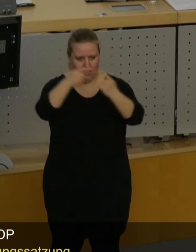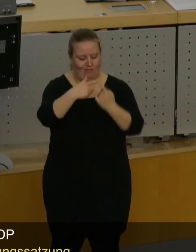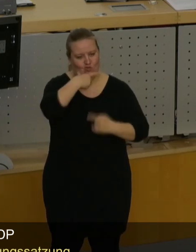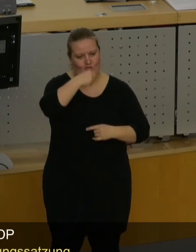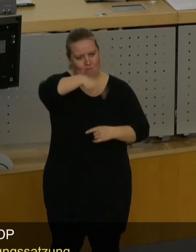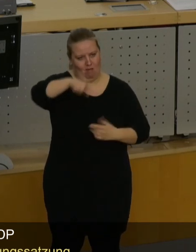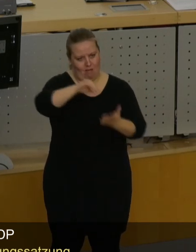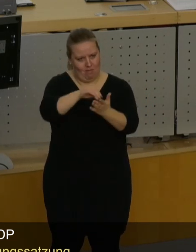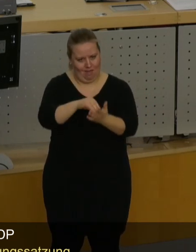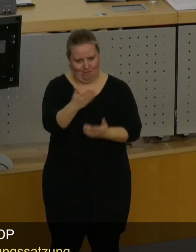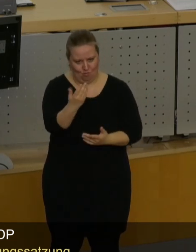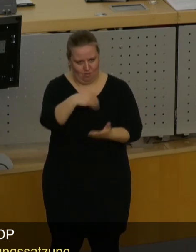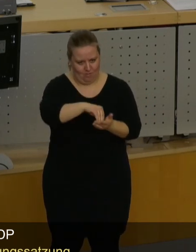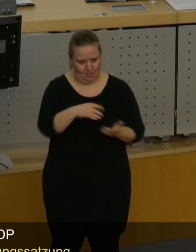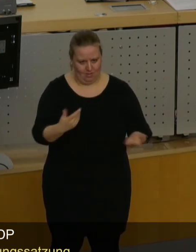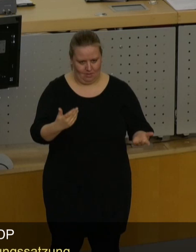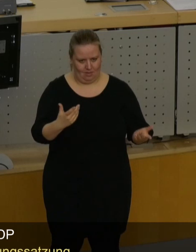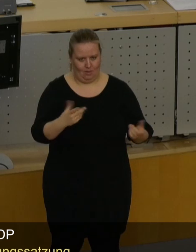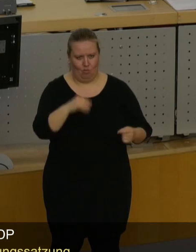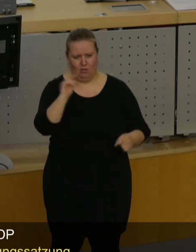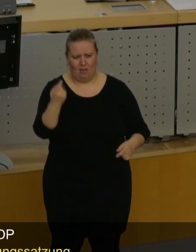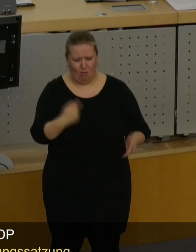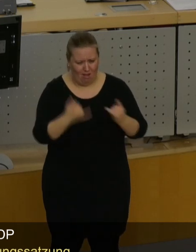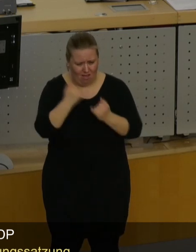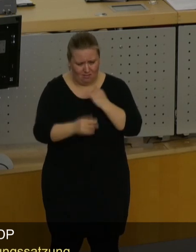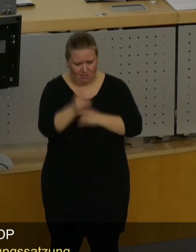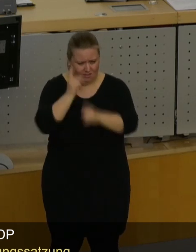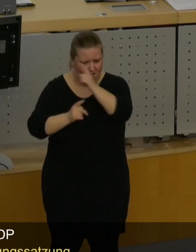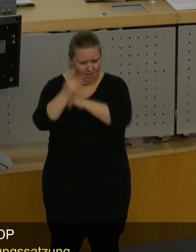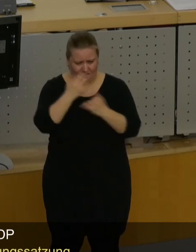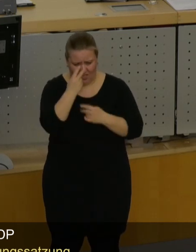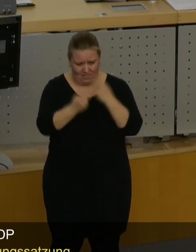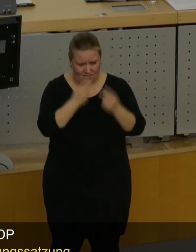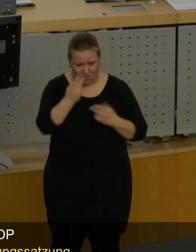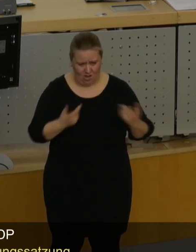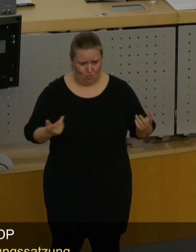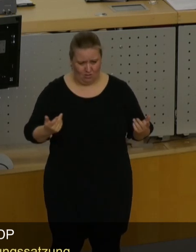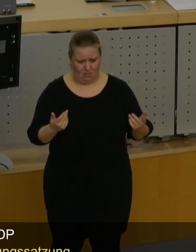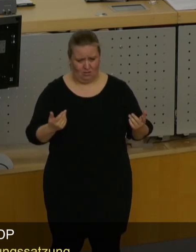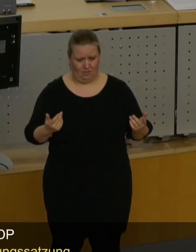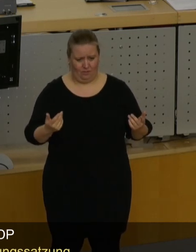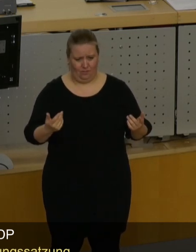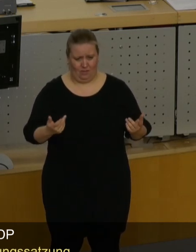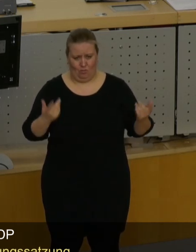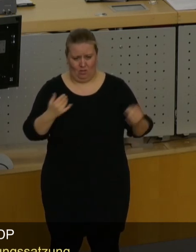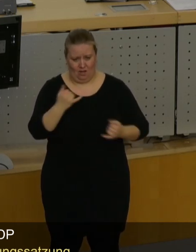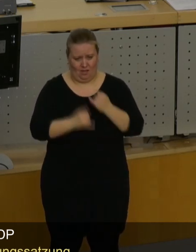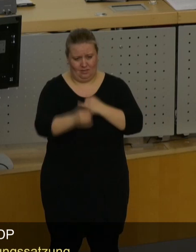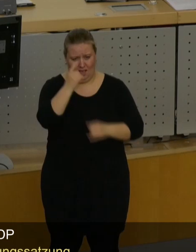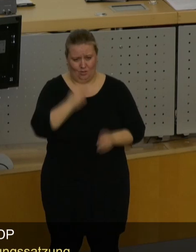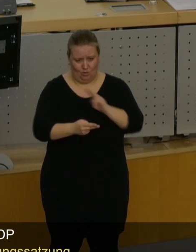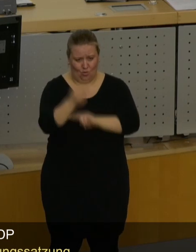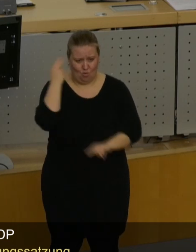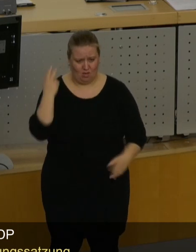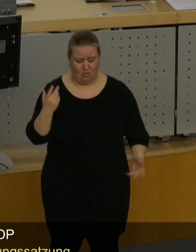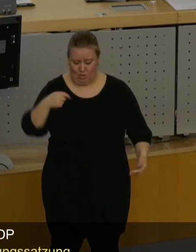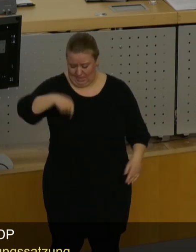Bürgerbeteiligung geredet. Gucken wir mal die letzten Jahre raus, zurück. Gucken wir die letzten Jahre zurück. Was